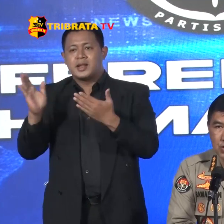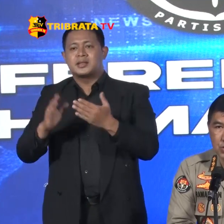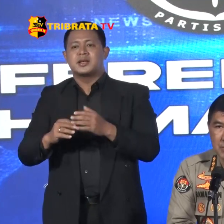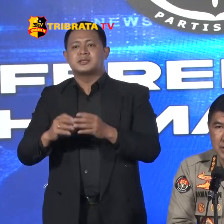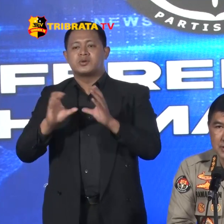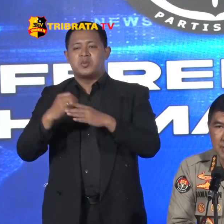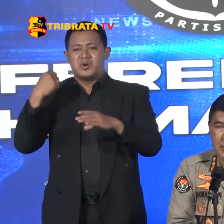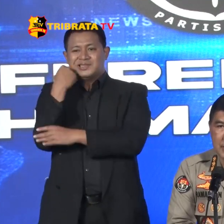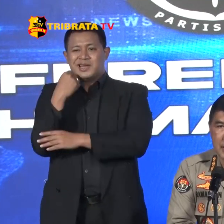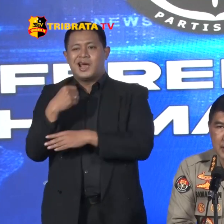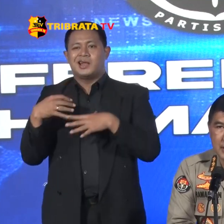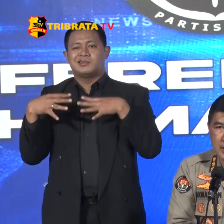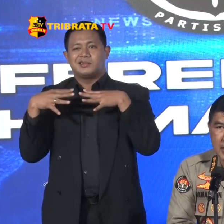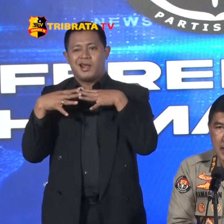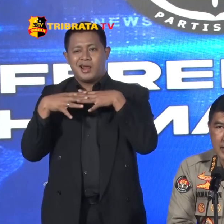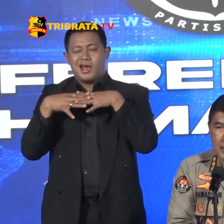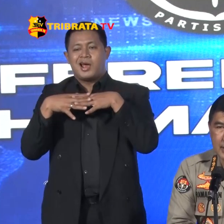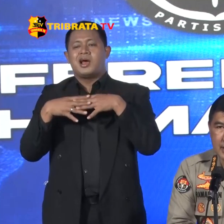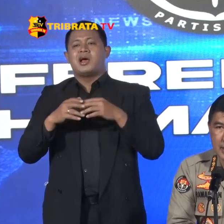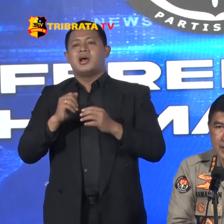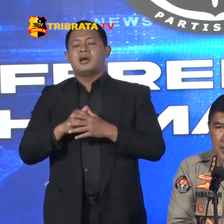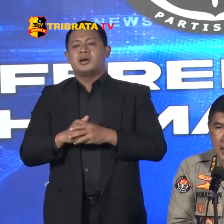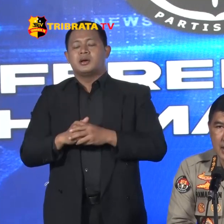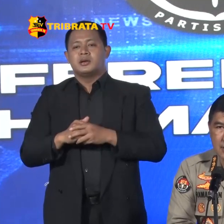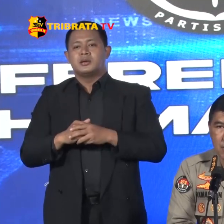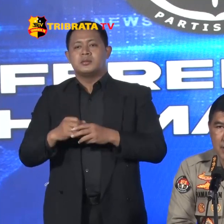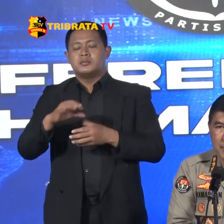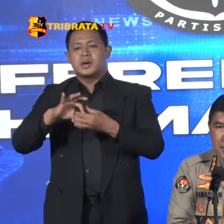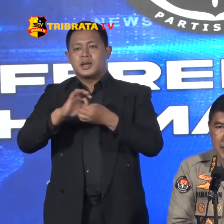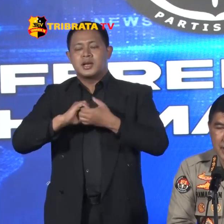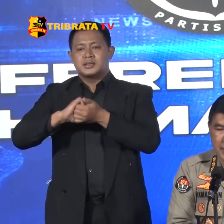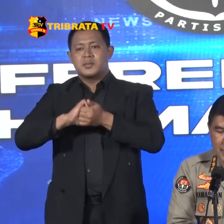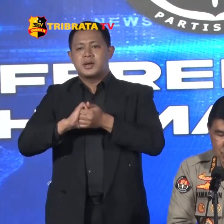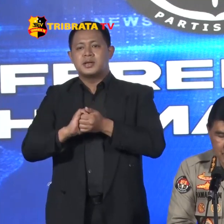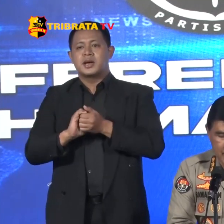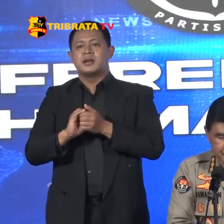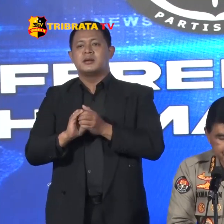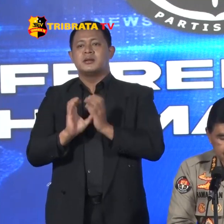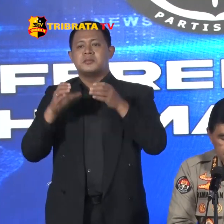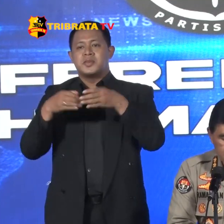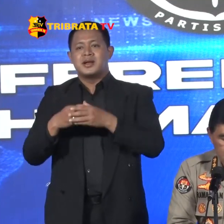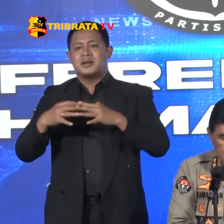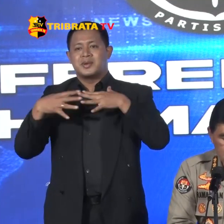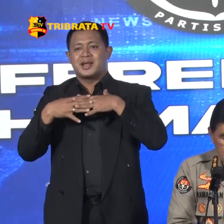Tentunya bekerjasama dengan agraria atau Badan Pertanahan Nasional